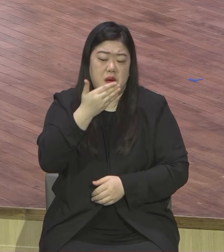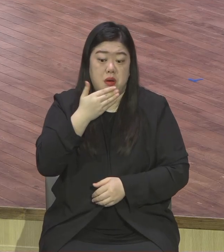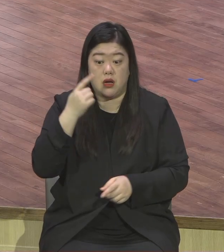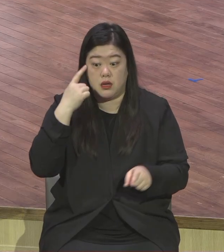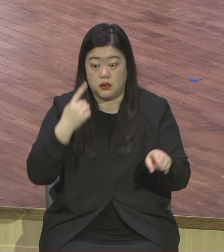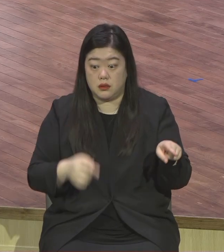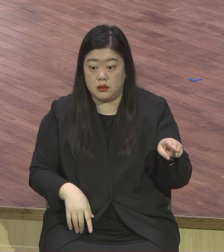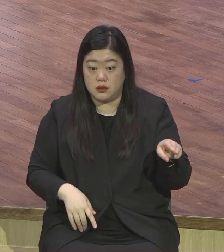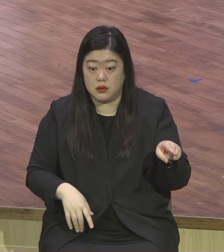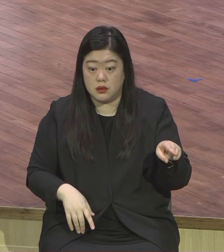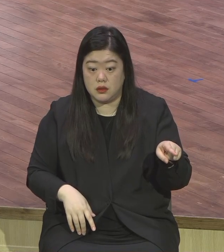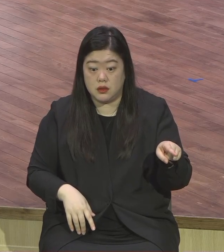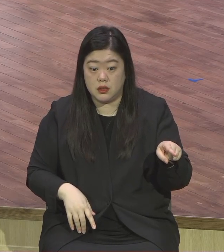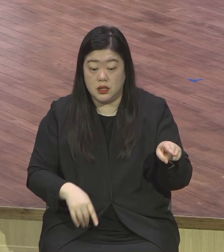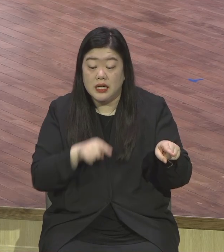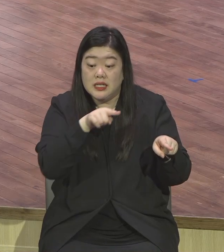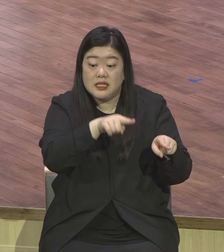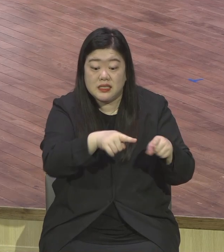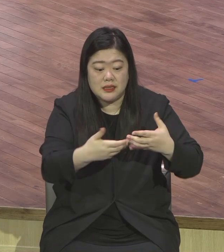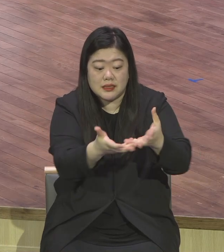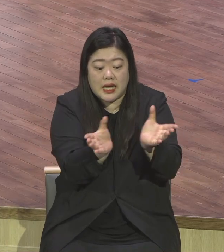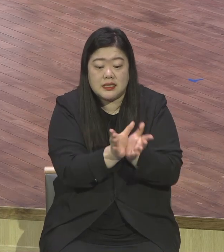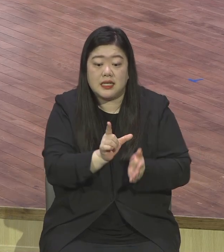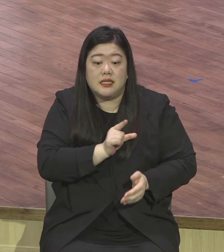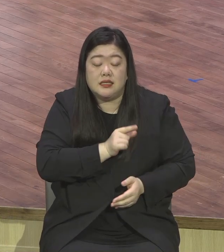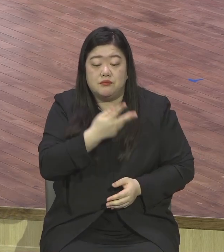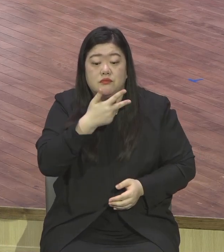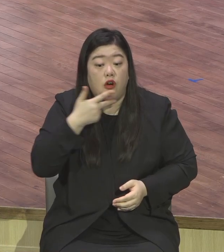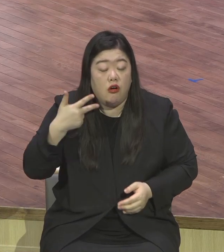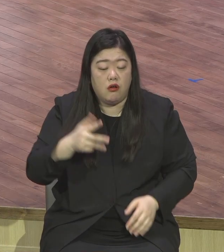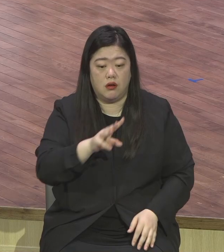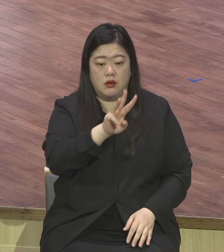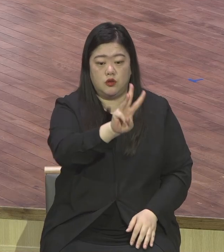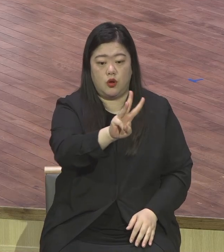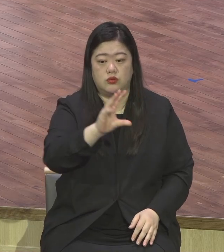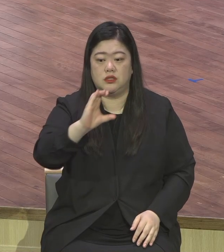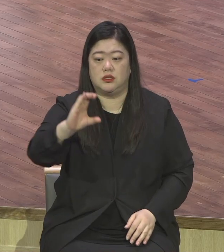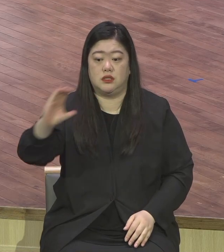같이 같이 우리 우리 축제 축제 하자 하자 WCC WCC 축제 축제